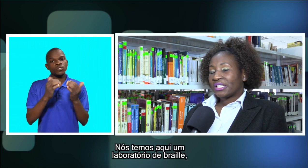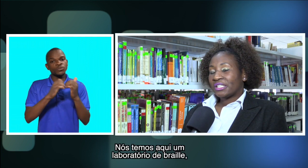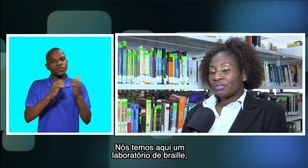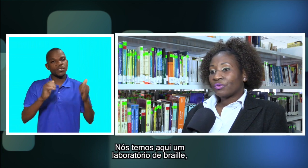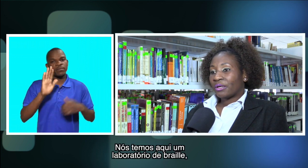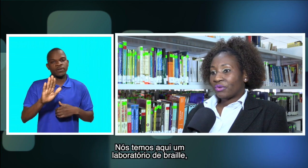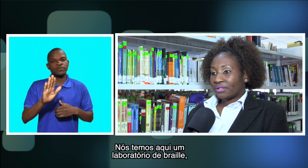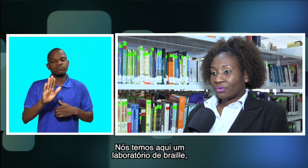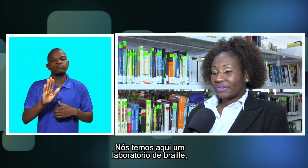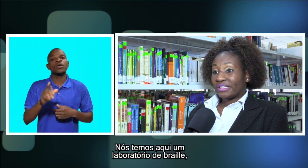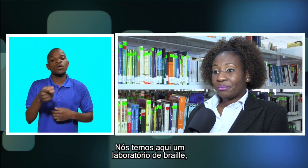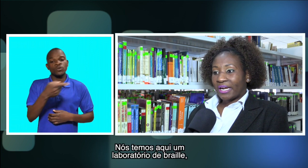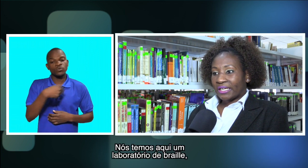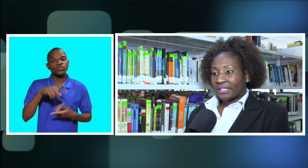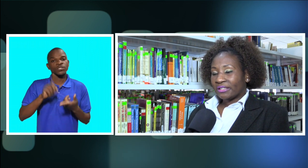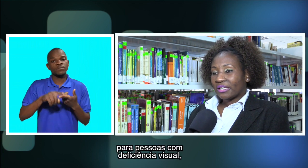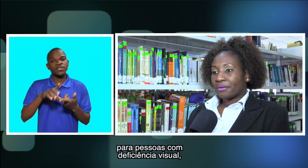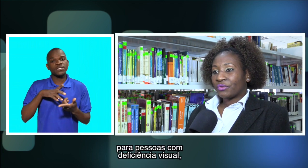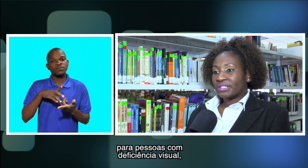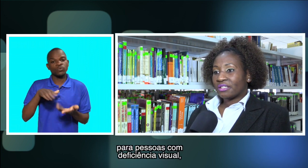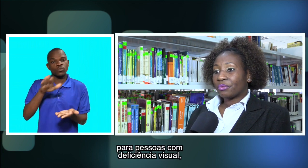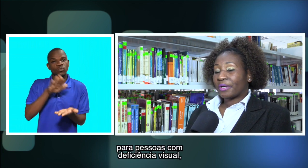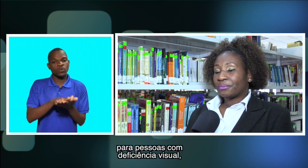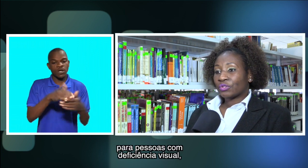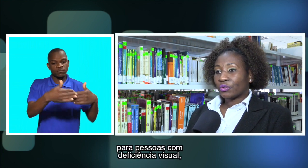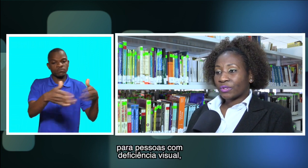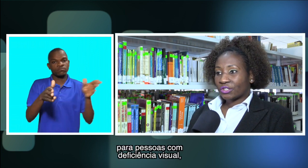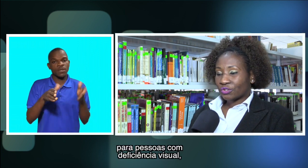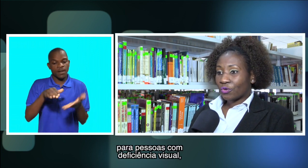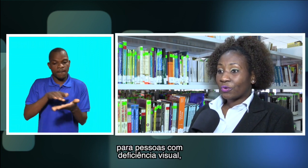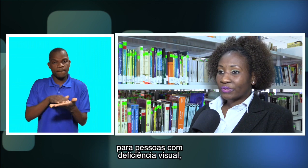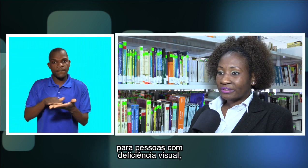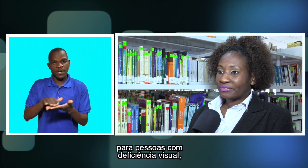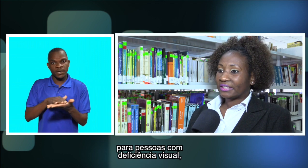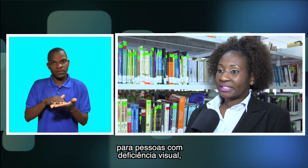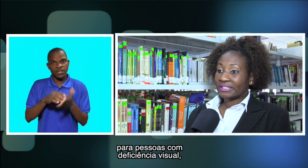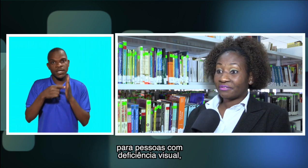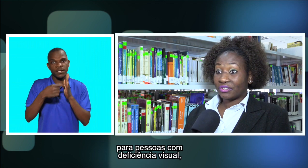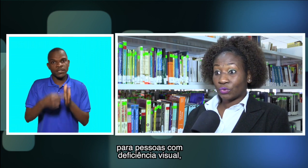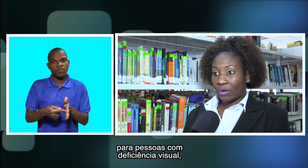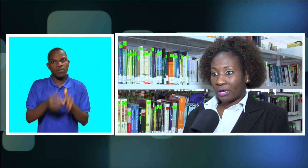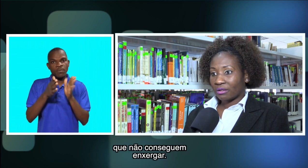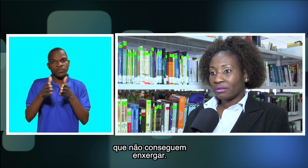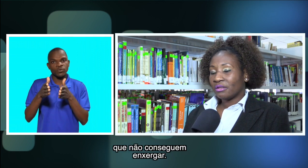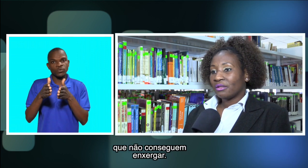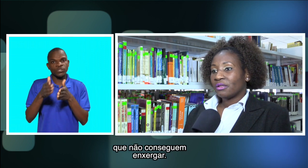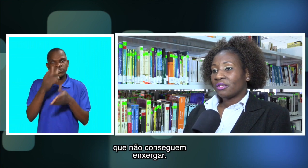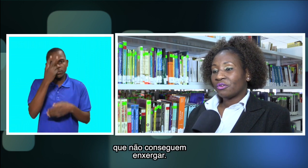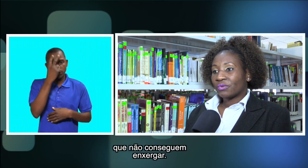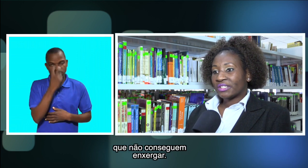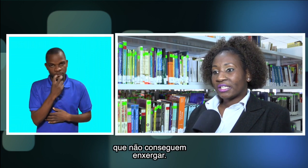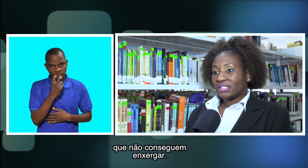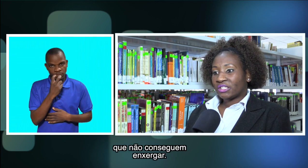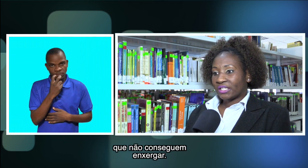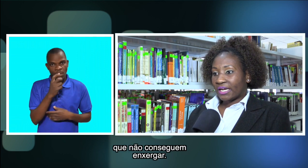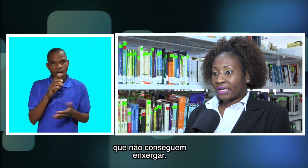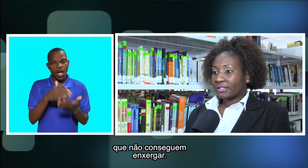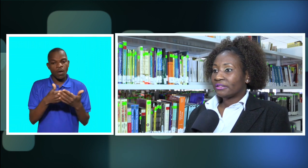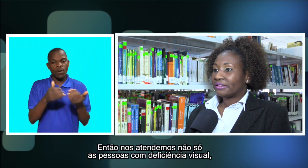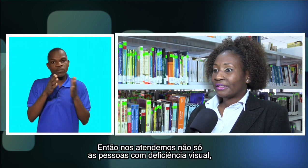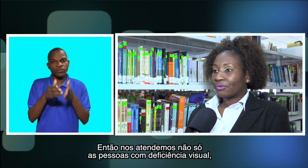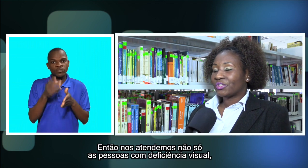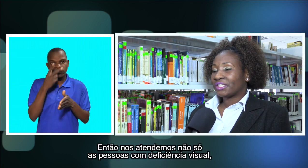Nós temos aqui um laboratório de braille. É, por exemplo, para pessoas com deficiência visual, que não conseguem